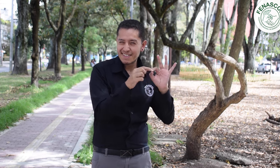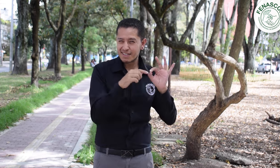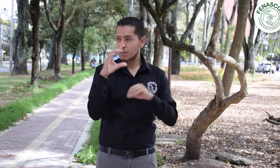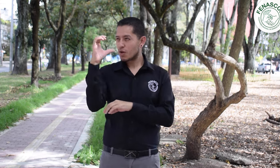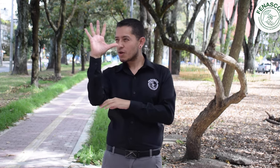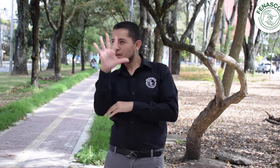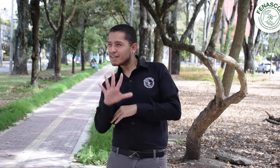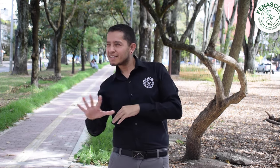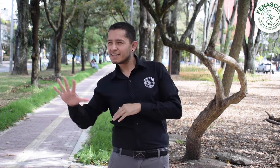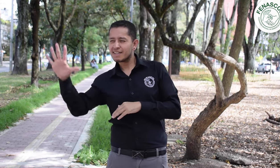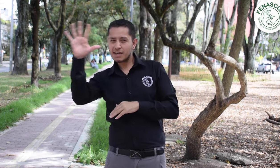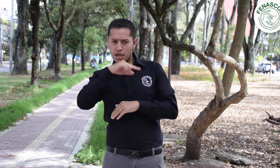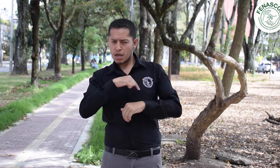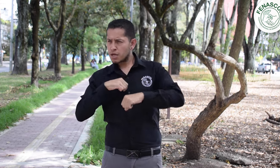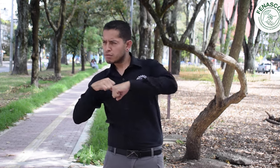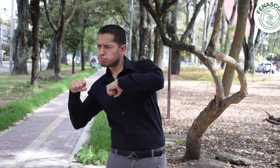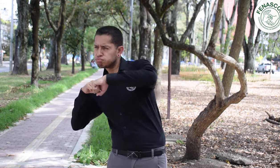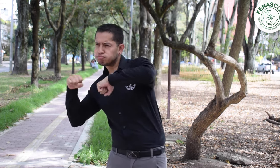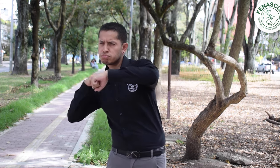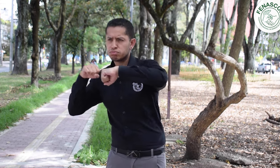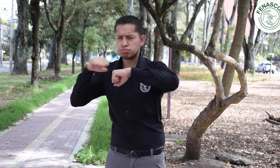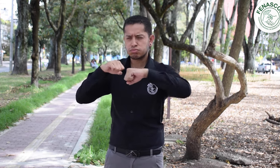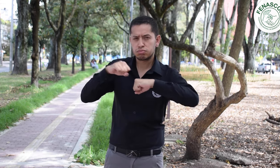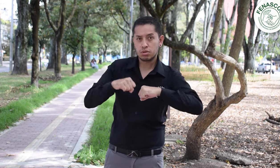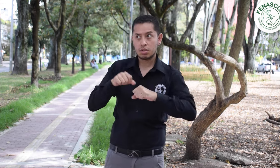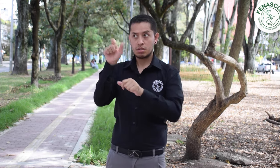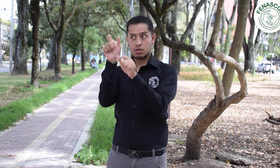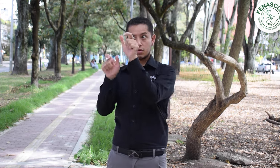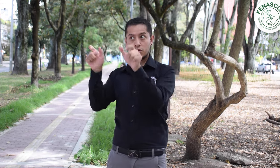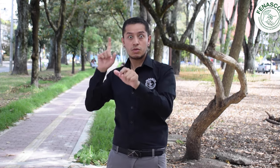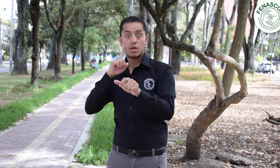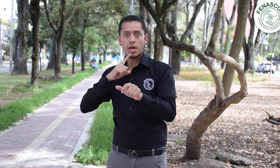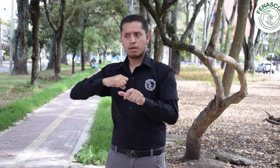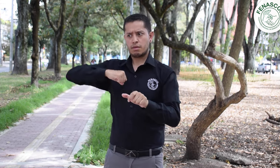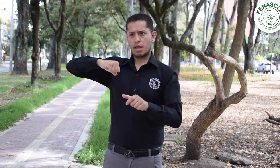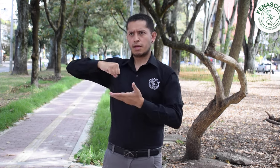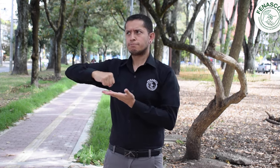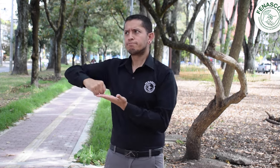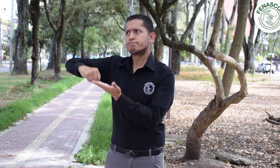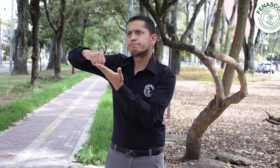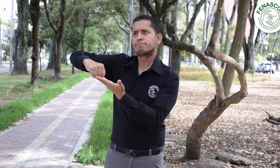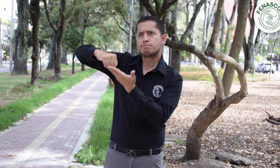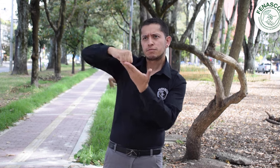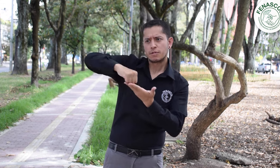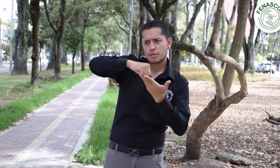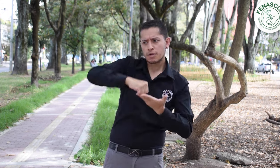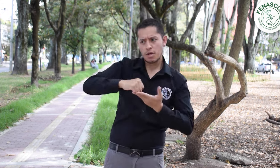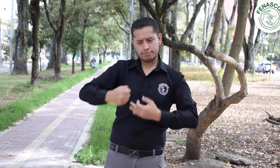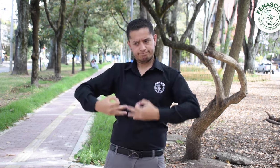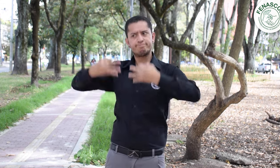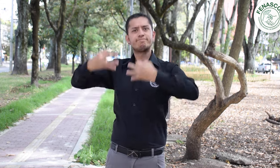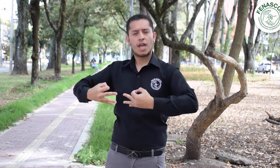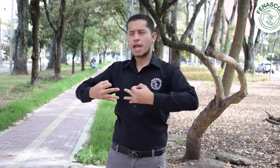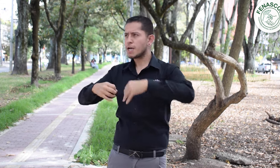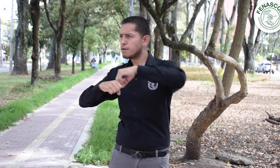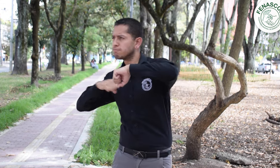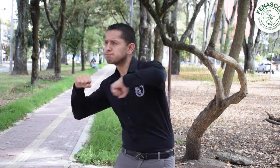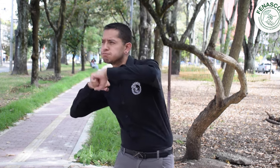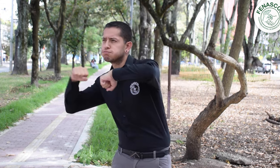Y recuerda, desde FENASCOL seguimos trabajando para que los derechos de las personas sordas de Colombia sean